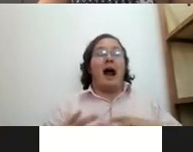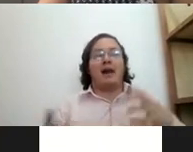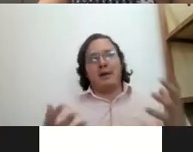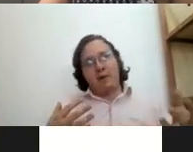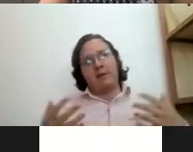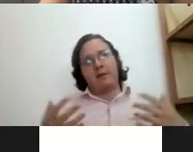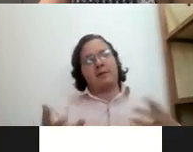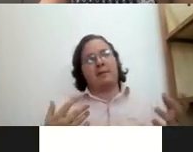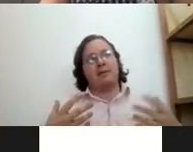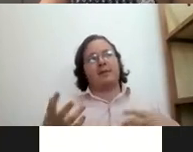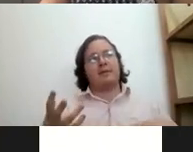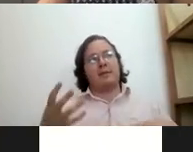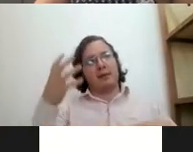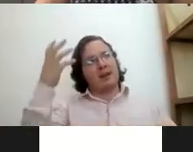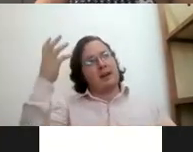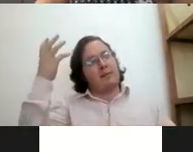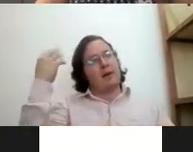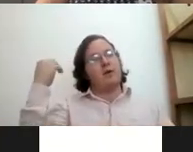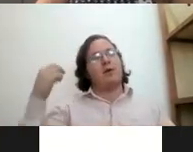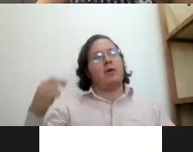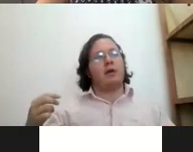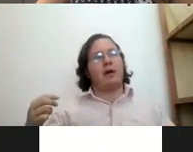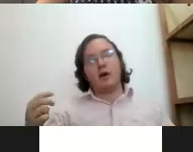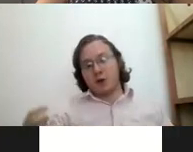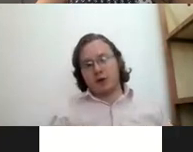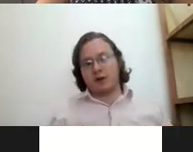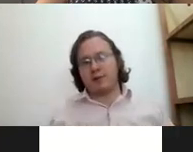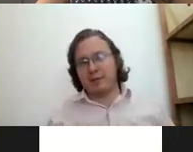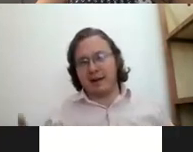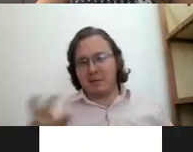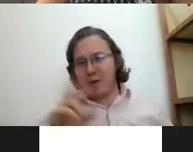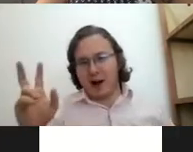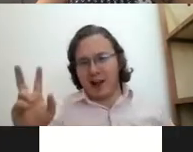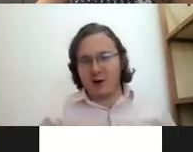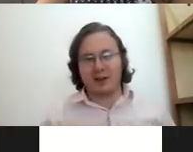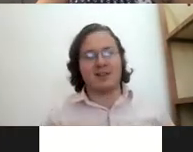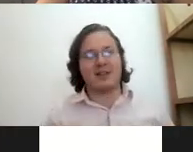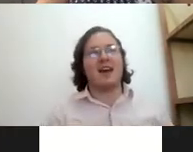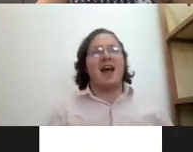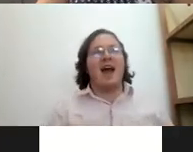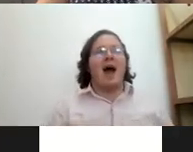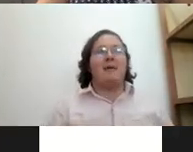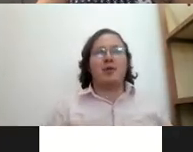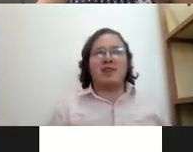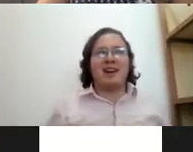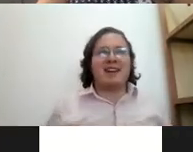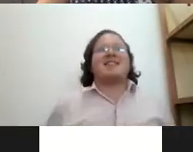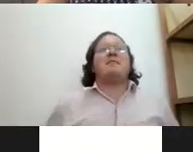igual, mis papás, mi papá tiene el pelo ganoso entonces, pues parece medio gringo. Entonces, mucha raza, siempre